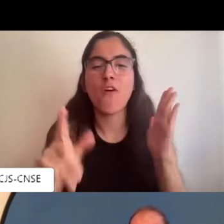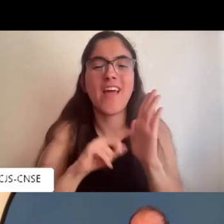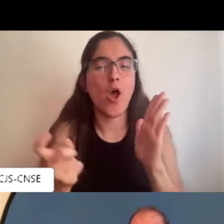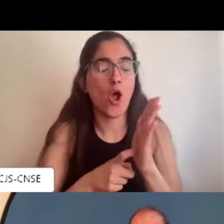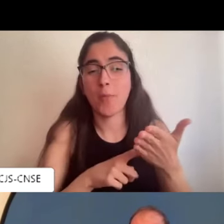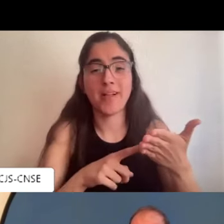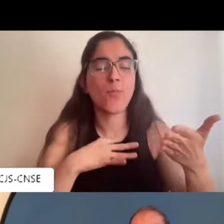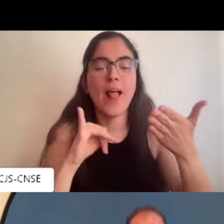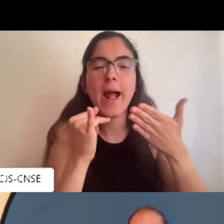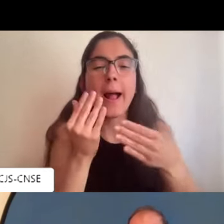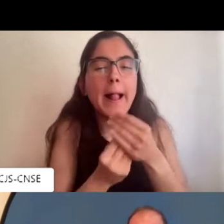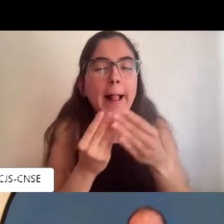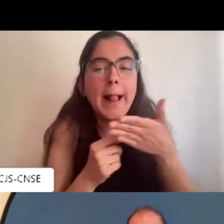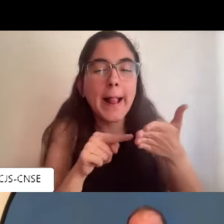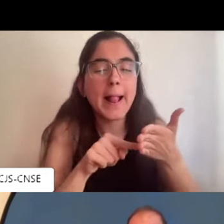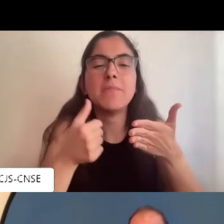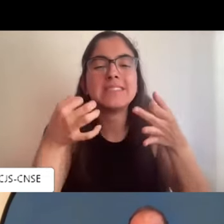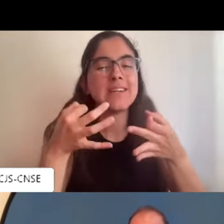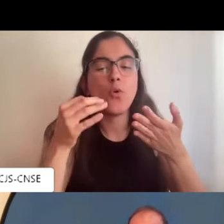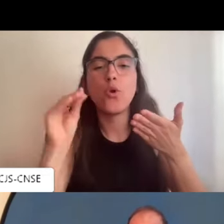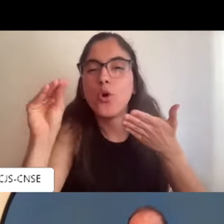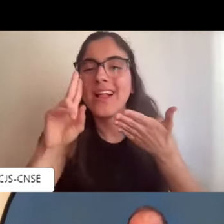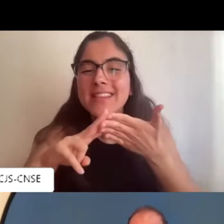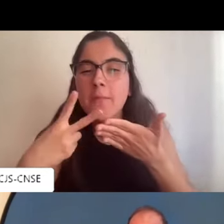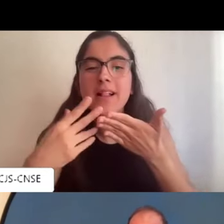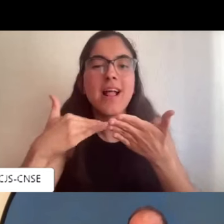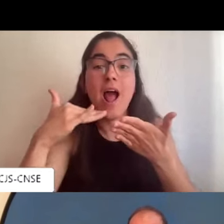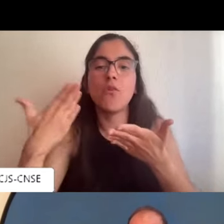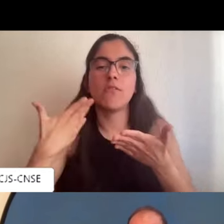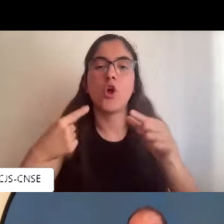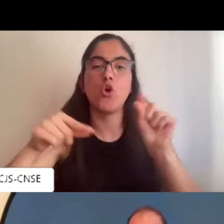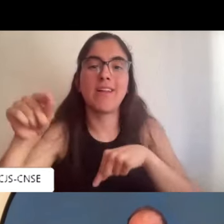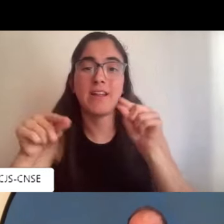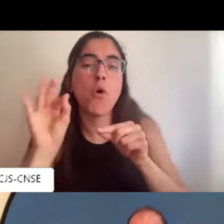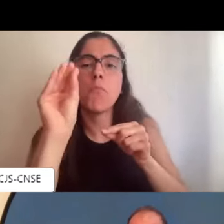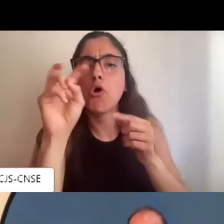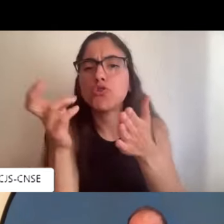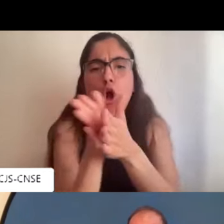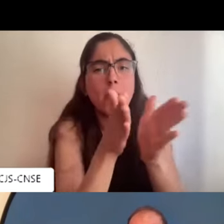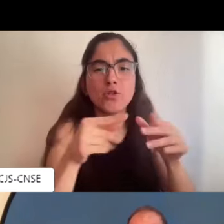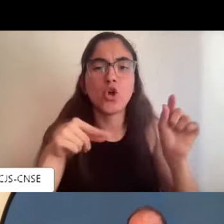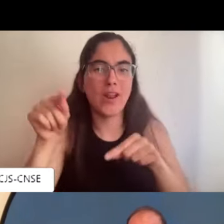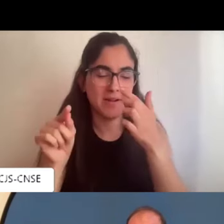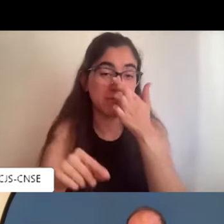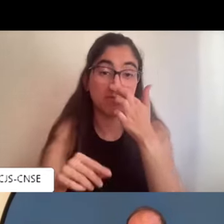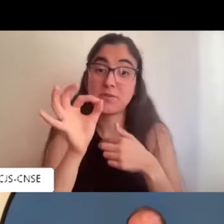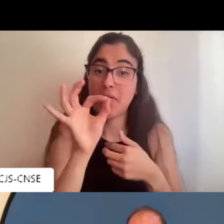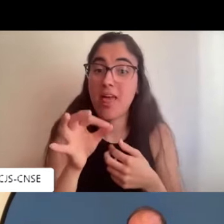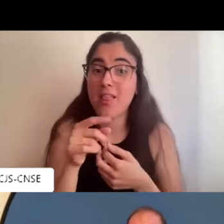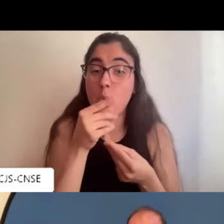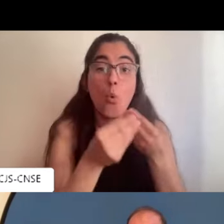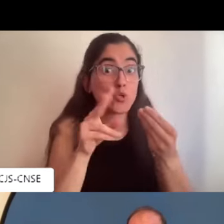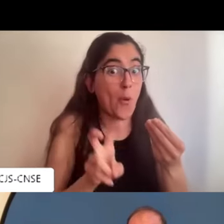pero no siempre es correcta tiene pequeños fallos que quizá los intérpretes o